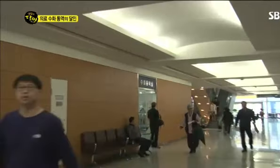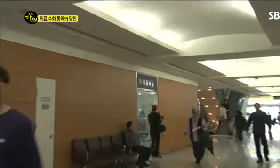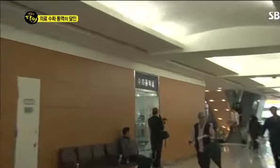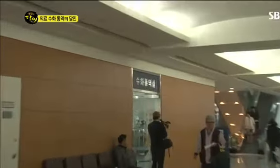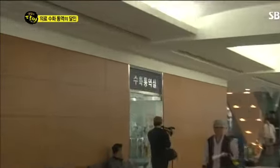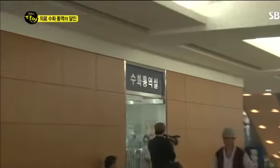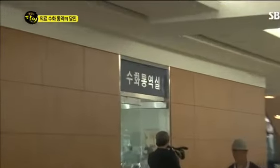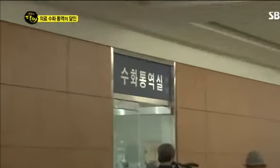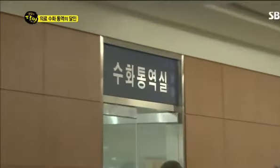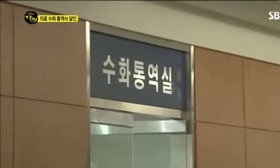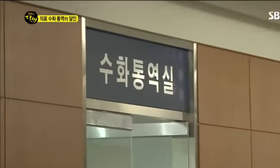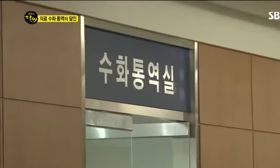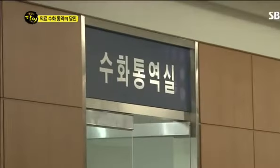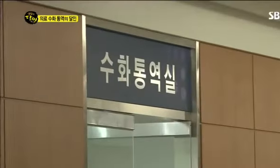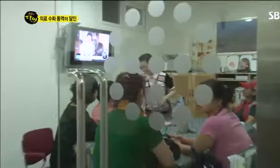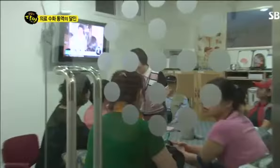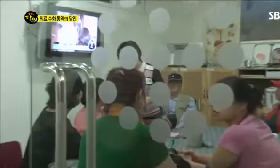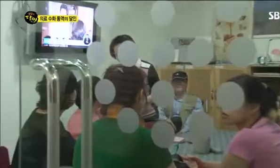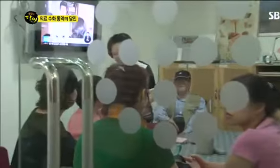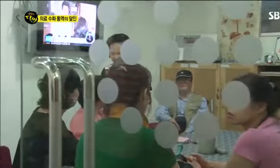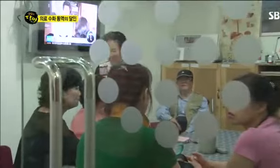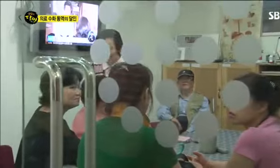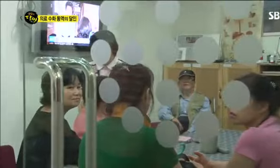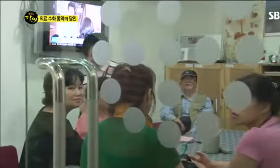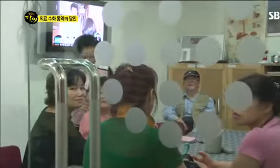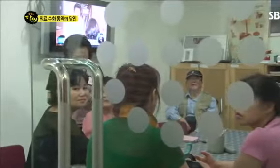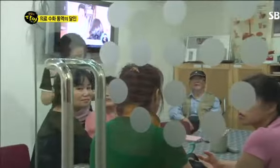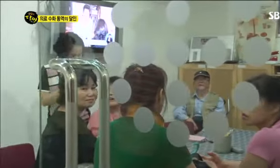많이 있지만, 많은 청각장애인들이 이곳을 찾는 이유는?